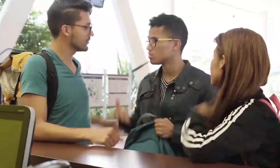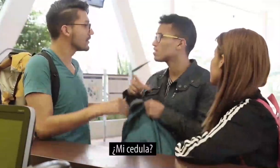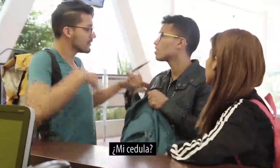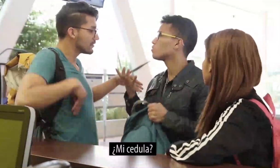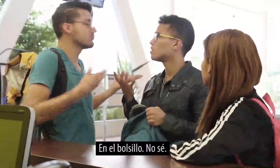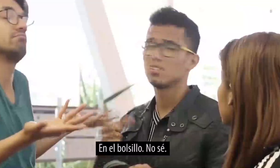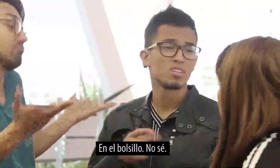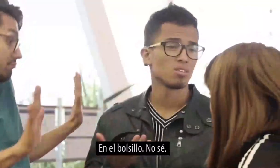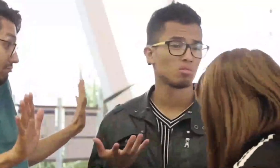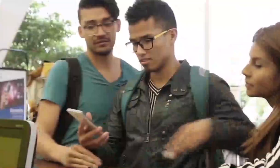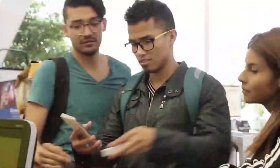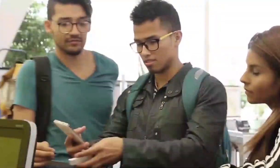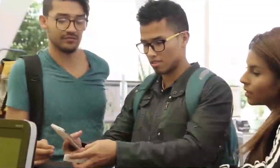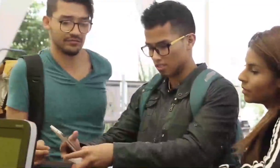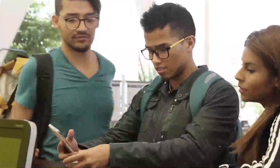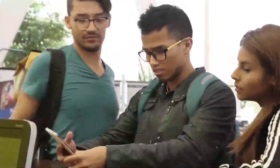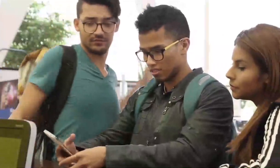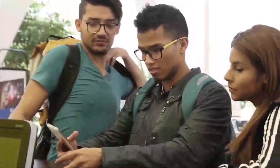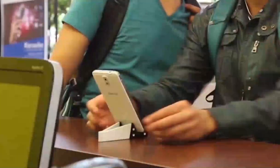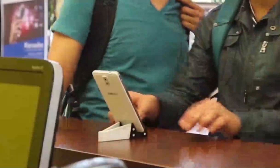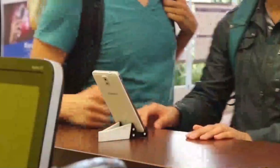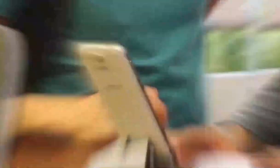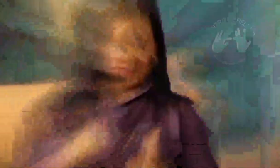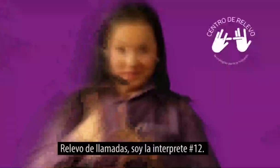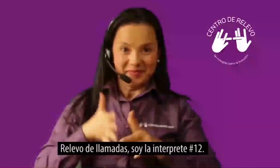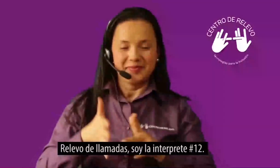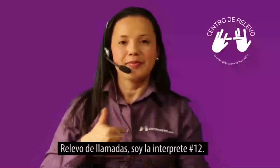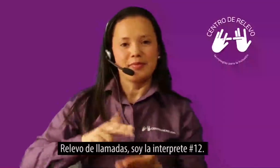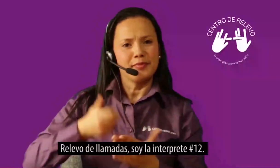destino a la ciudad de Santa Marta favor a votar por la puerta 12